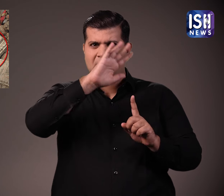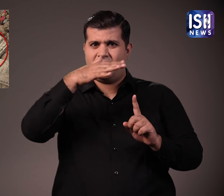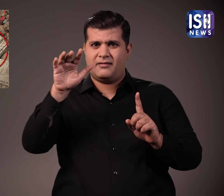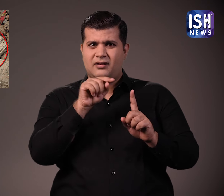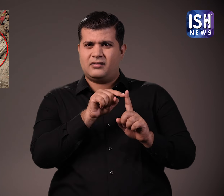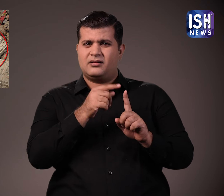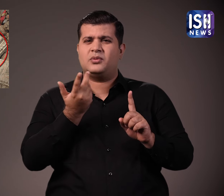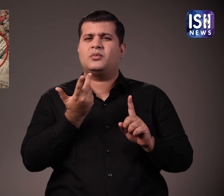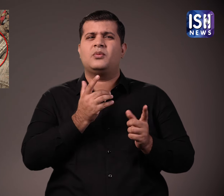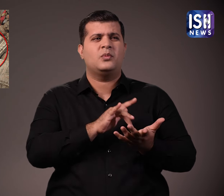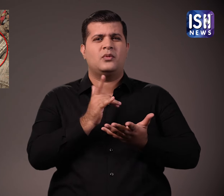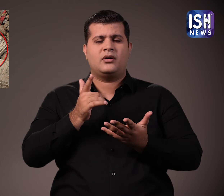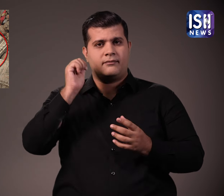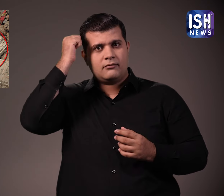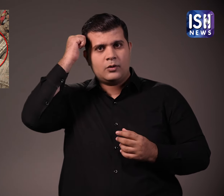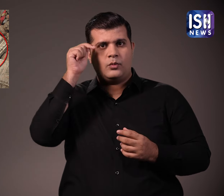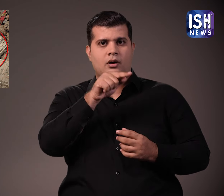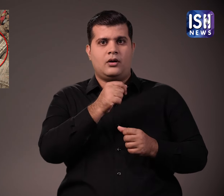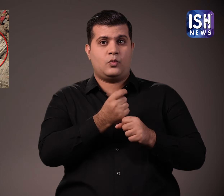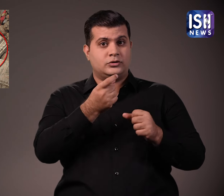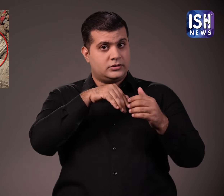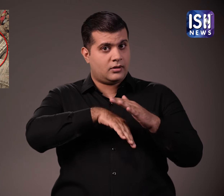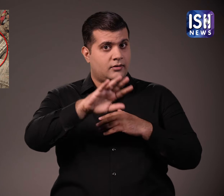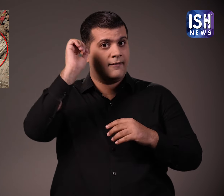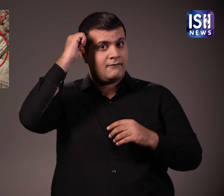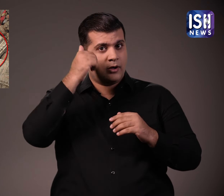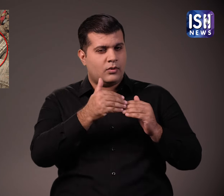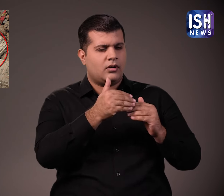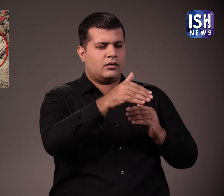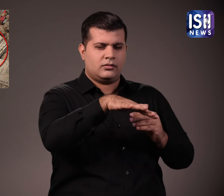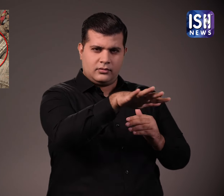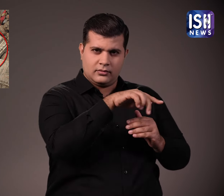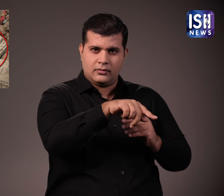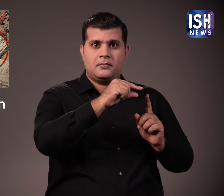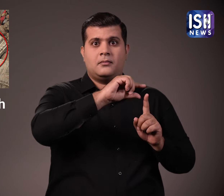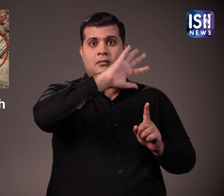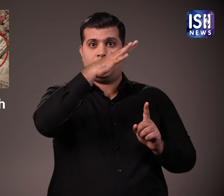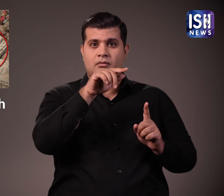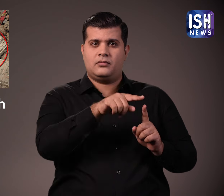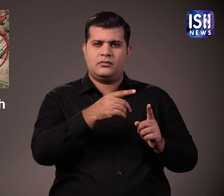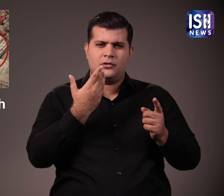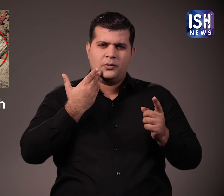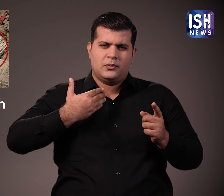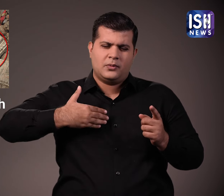पावागर पहाडी गुजरात के वडोद्रा में स्तित है और ये एक बहुत ही प्राचीन स्थल है